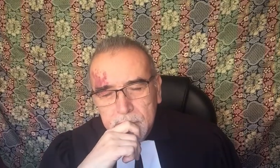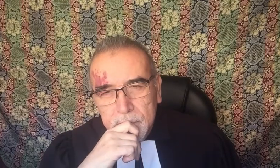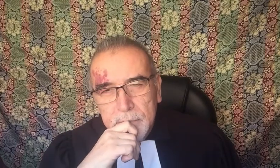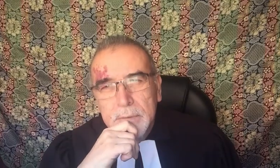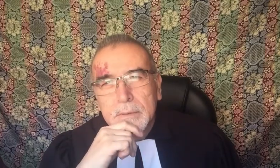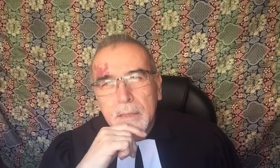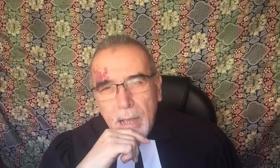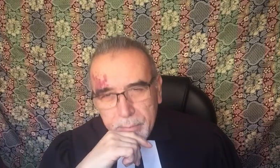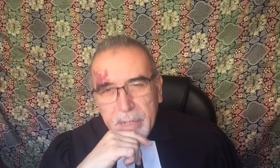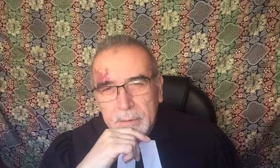Amén.